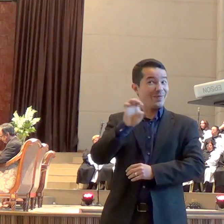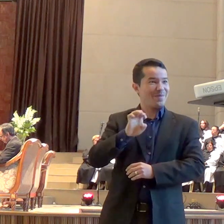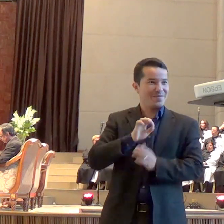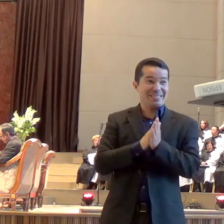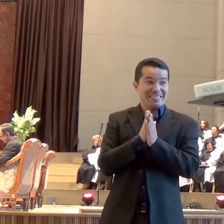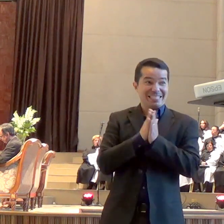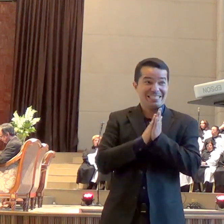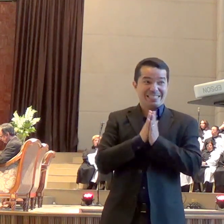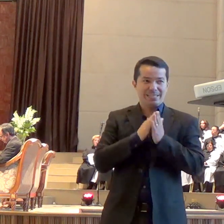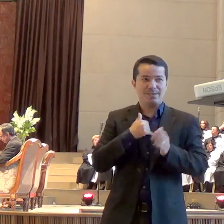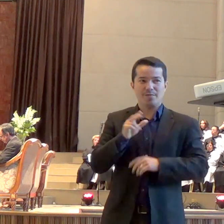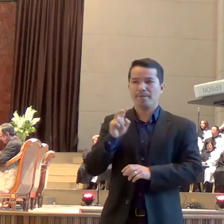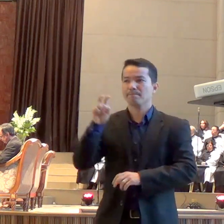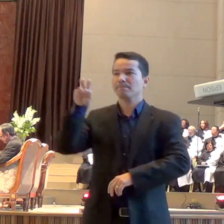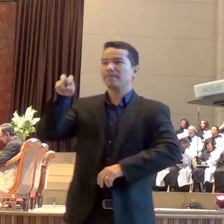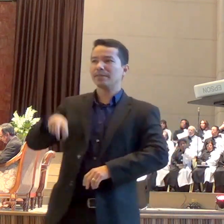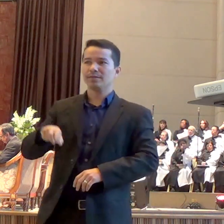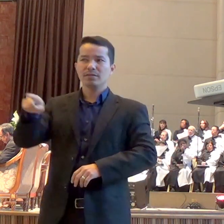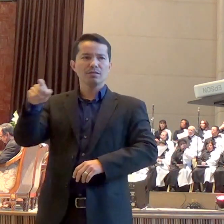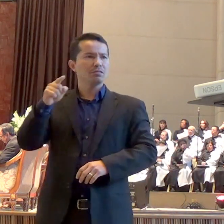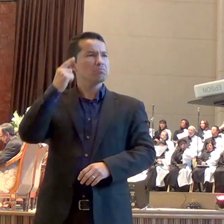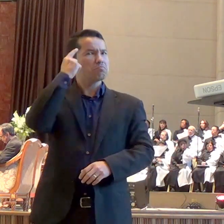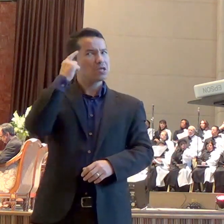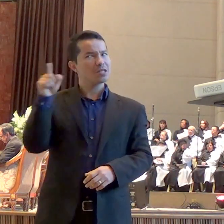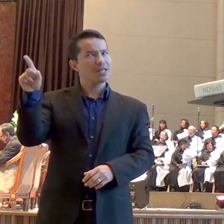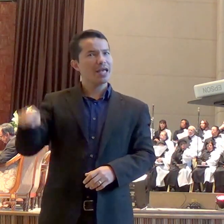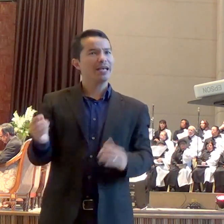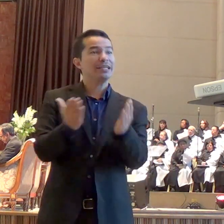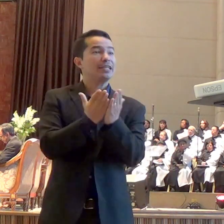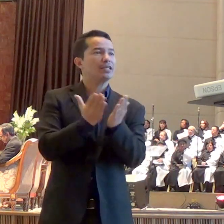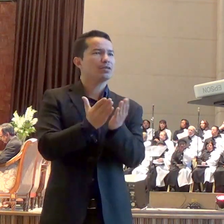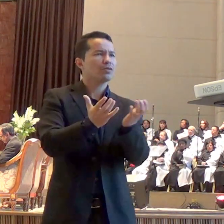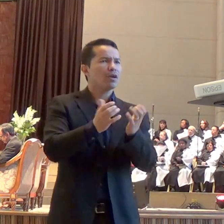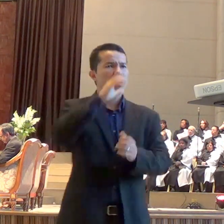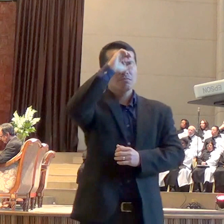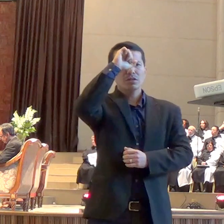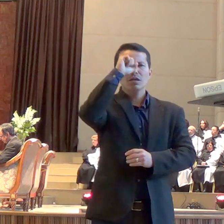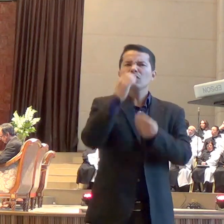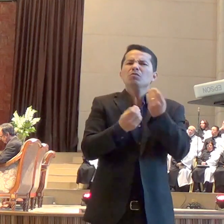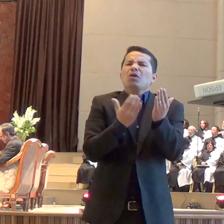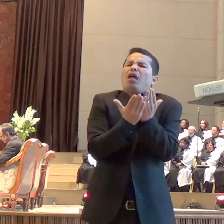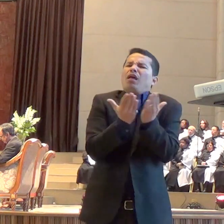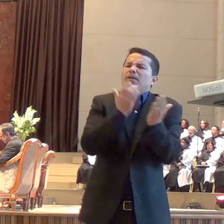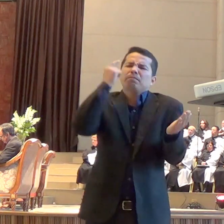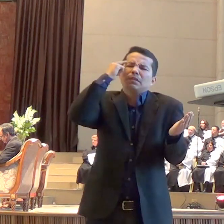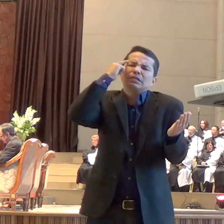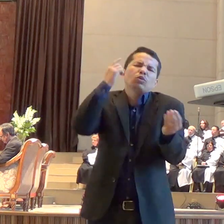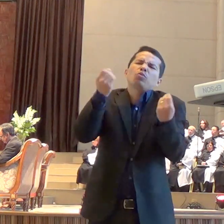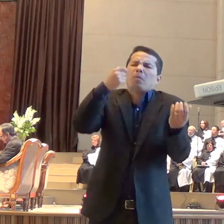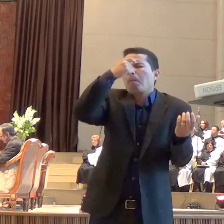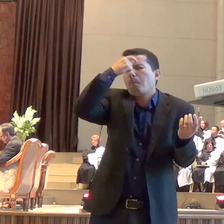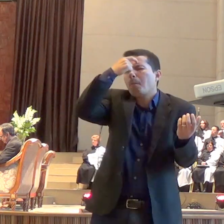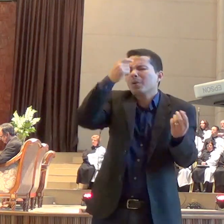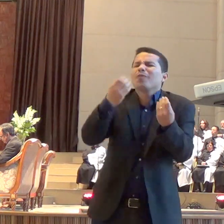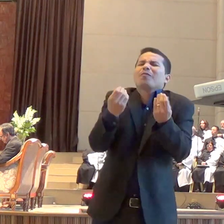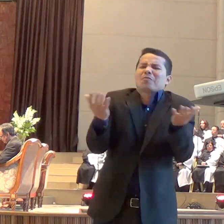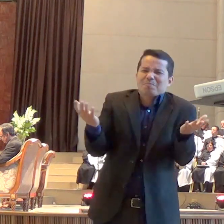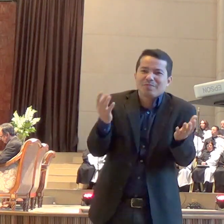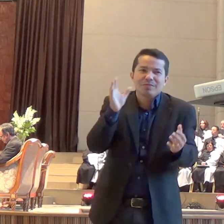pensam como cristãos. Então eu quero aprender como é que funciona a cabeça do cristão. Ela estava pensando em